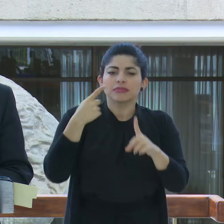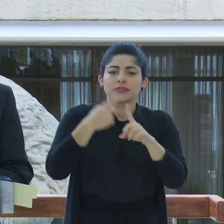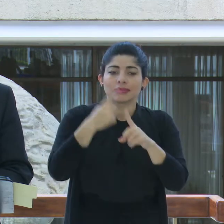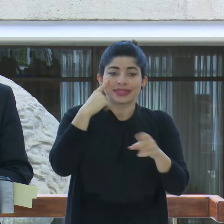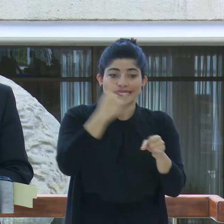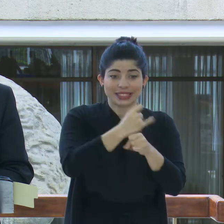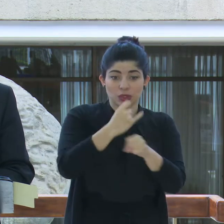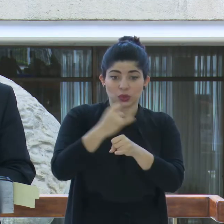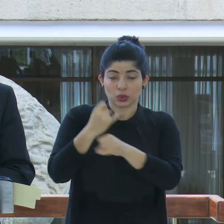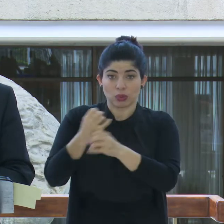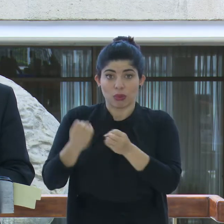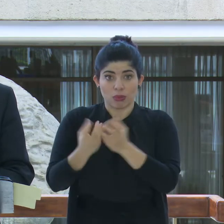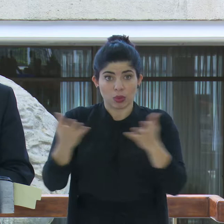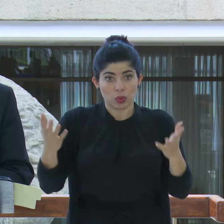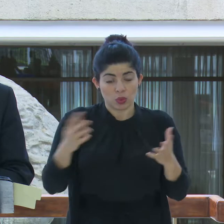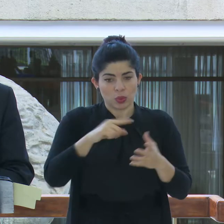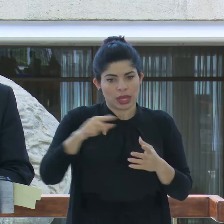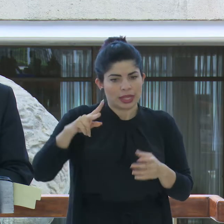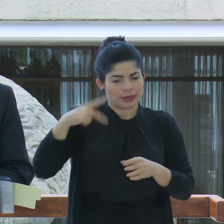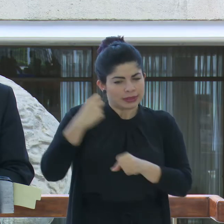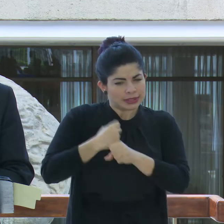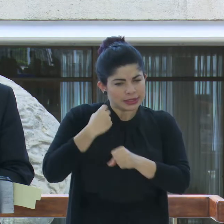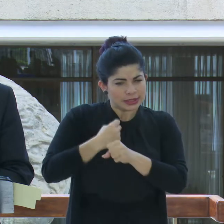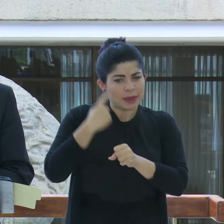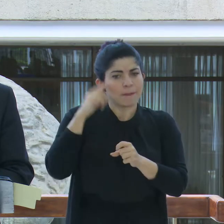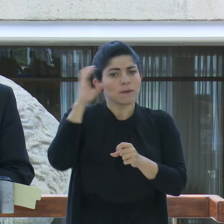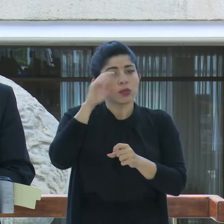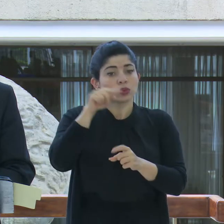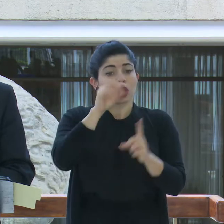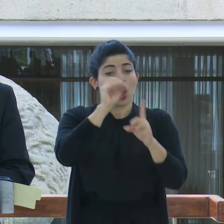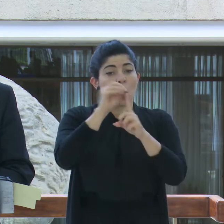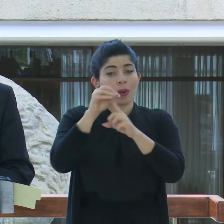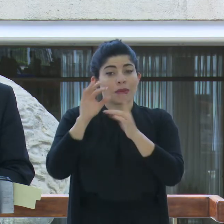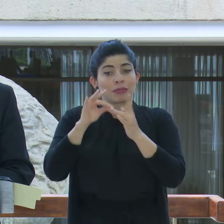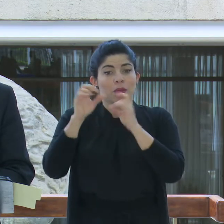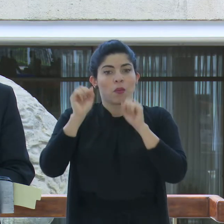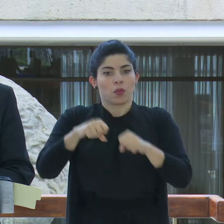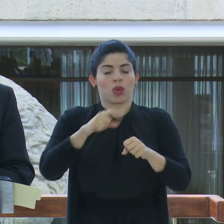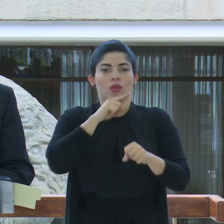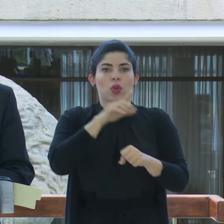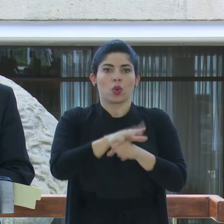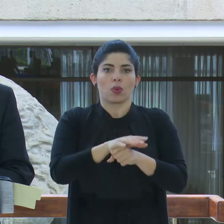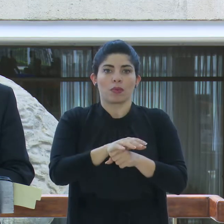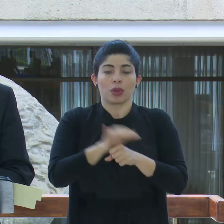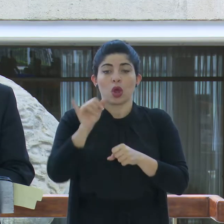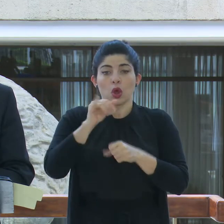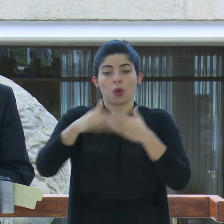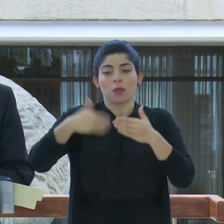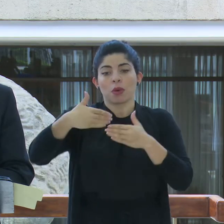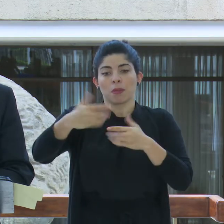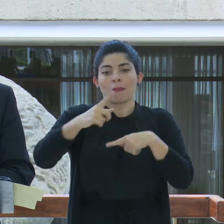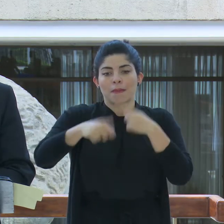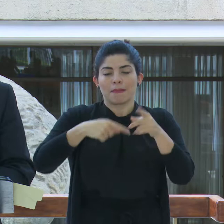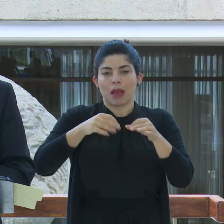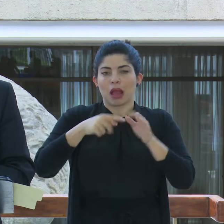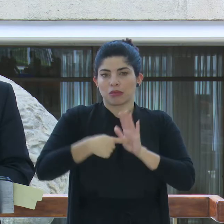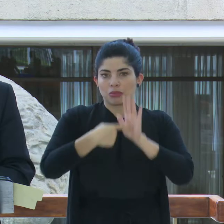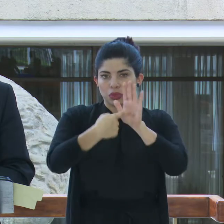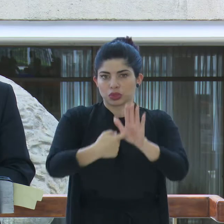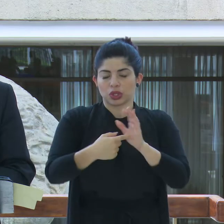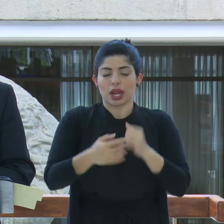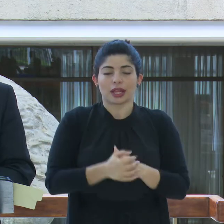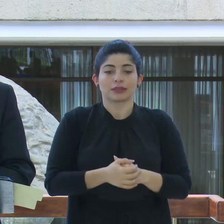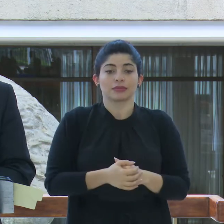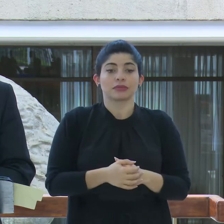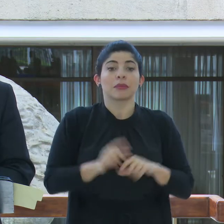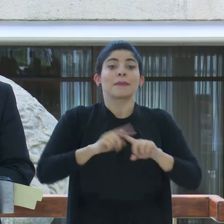instituciones públicas para cumplir estos objetivos esenciales como precisaremos en los próximos días. Sin